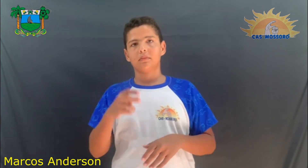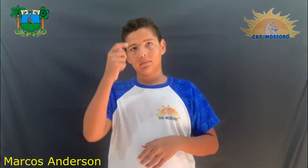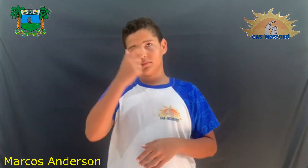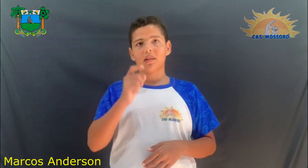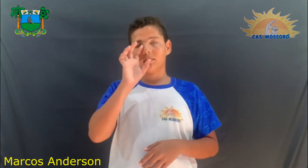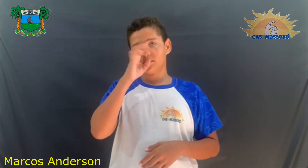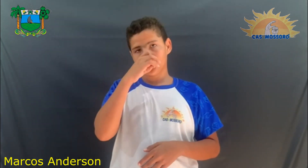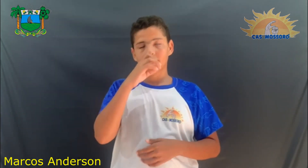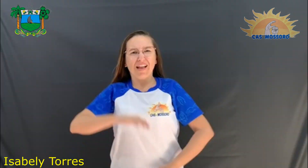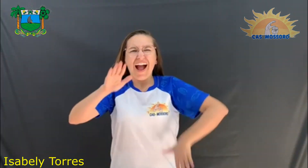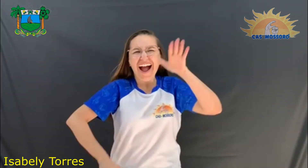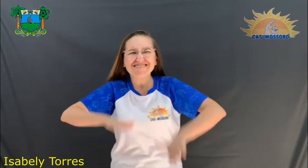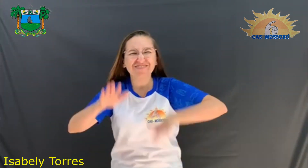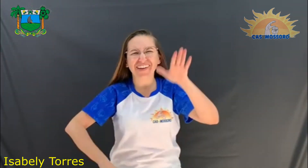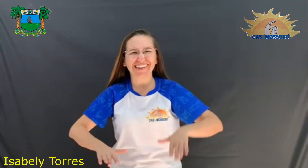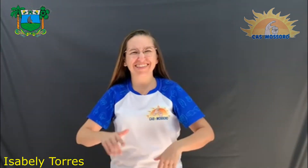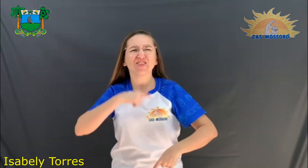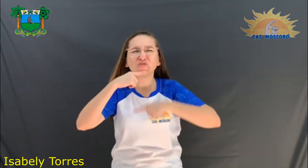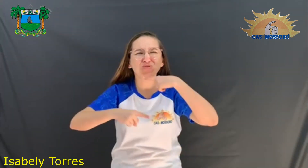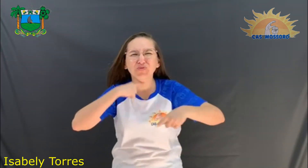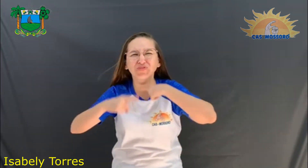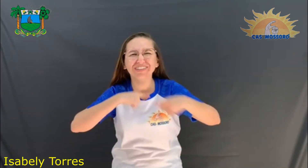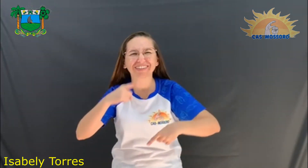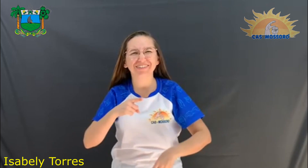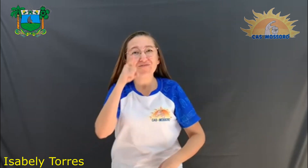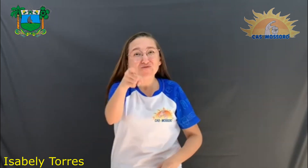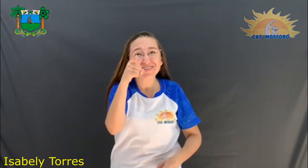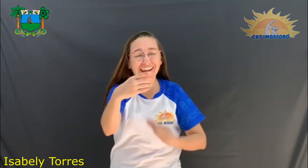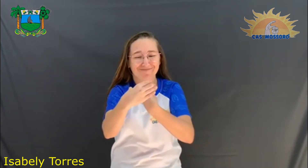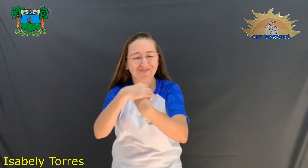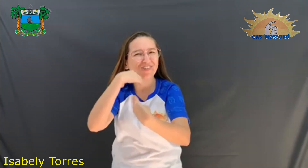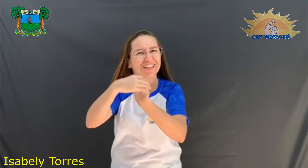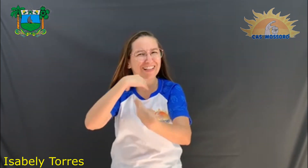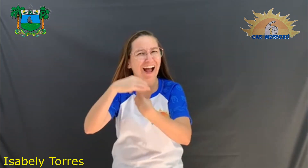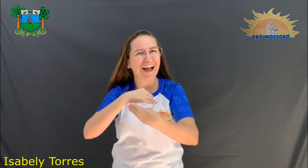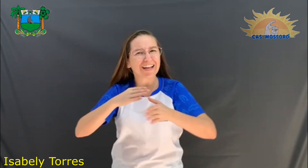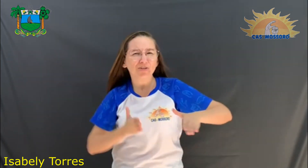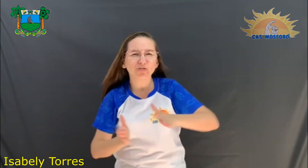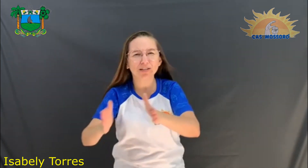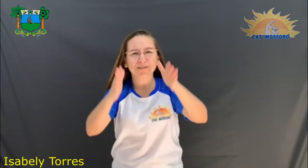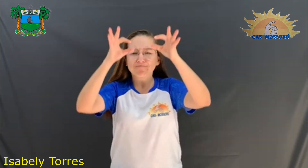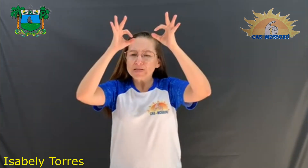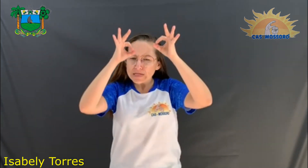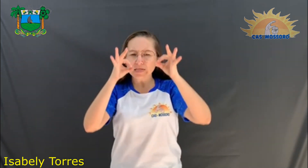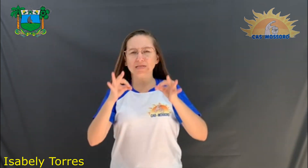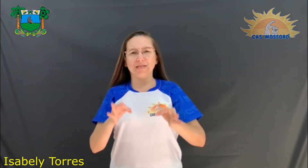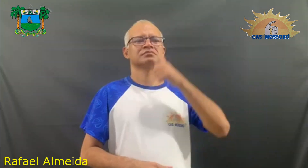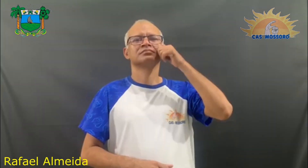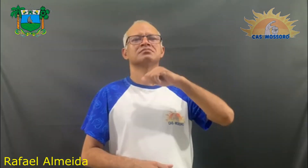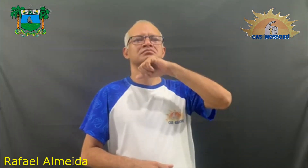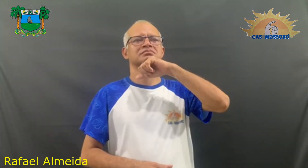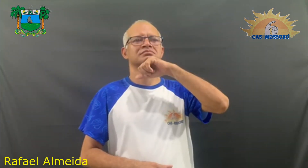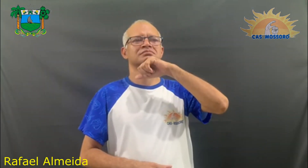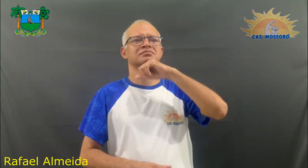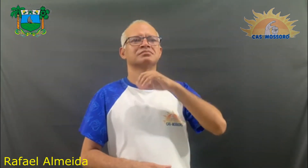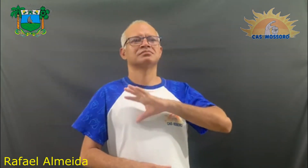Pelas vezes que eu estive indeciso e você me ensinou a direção. Te amar, Mãe, por pura